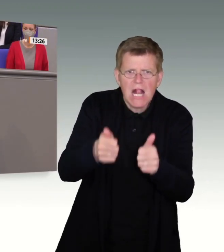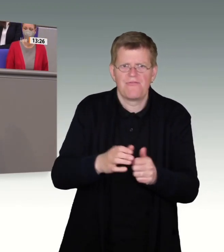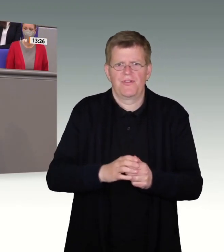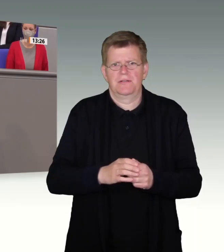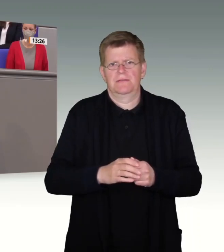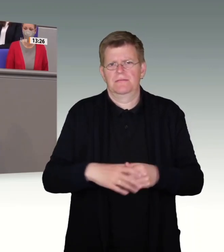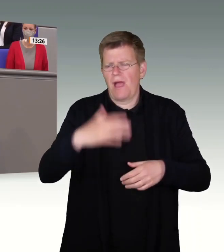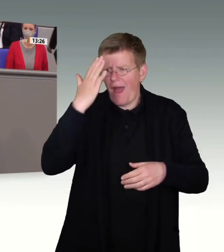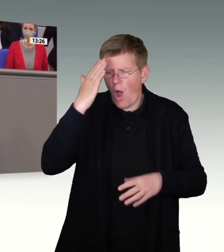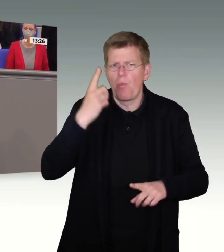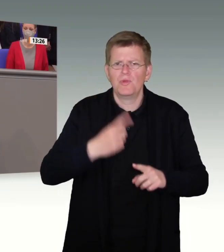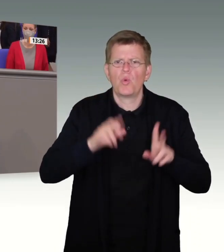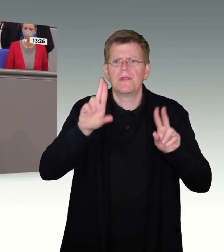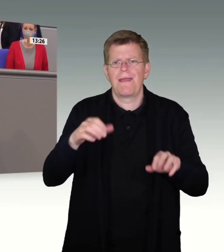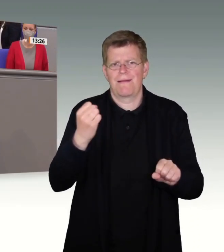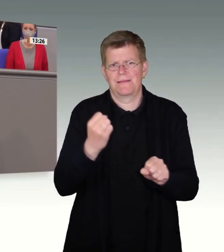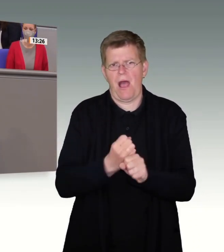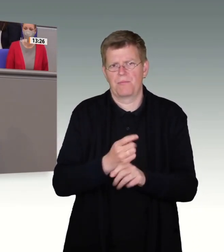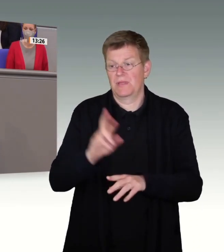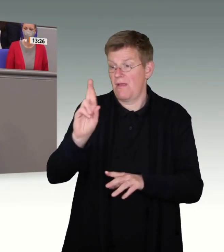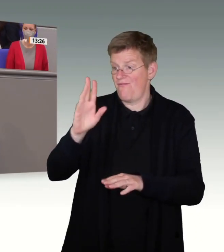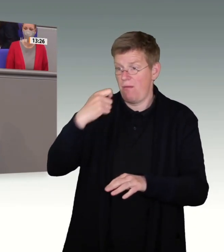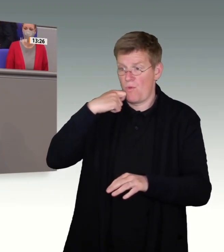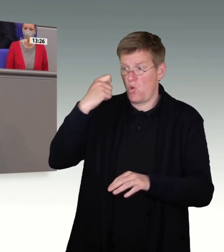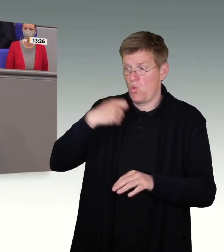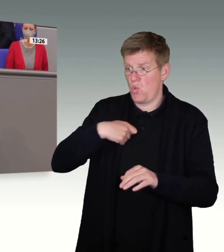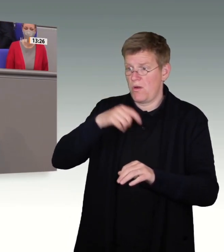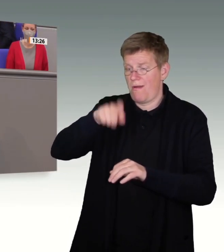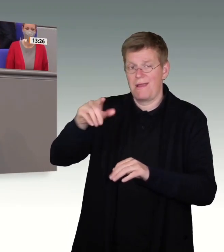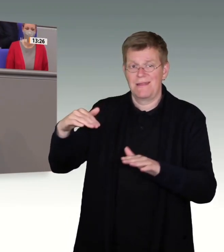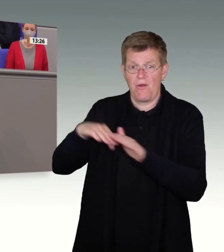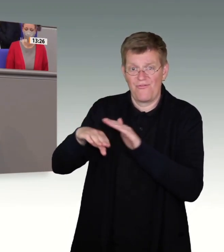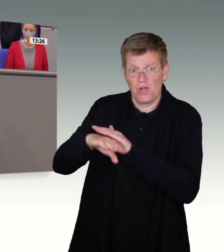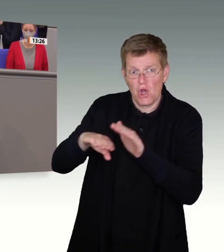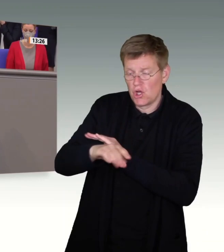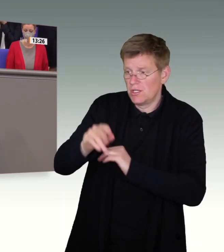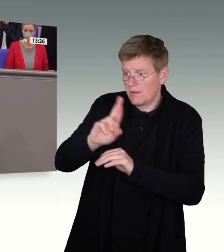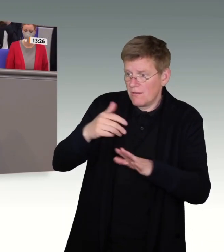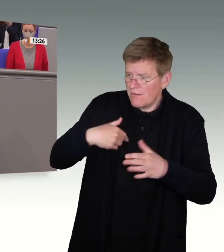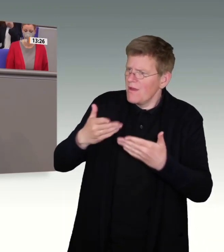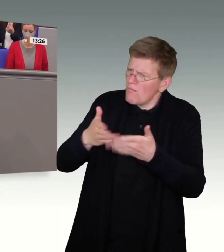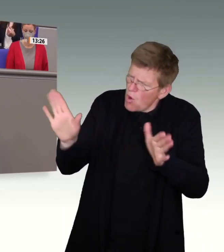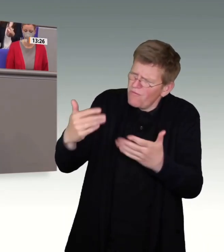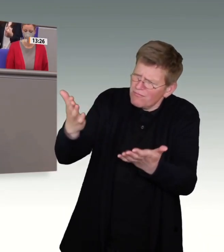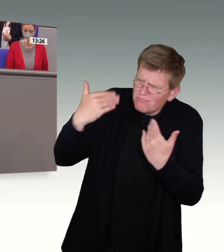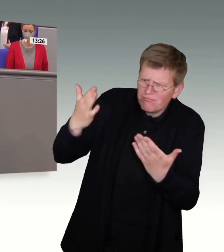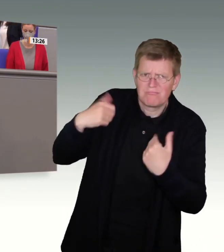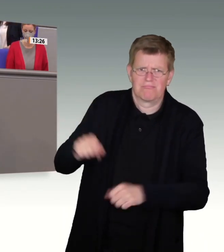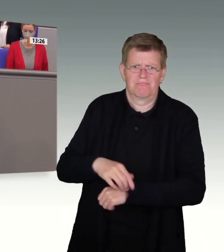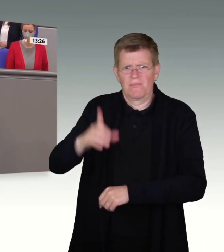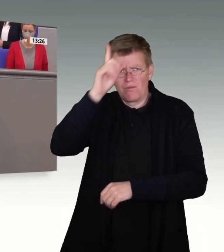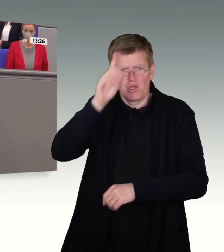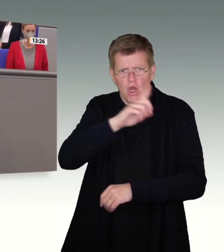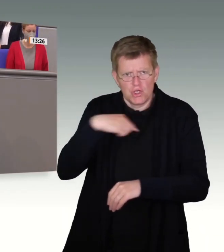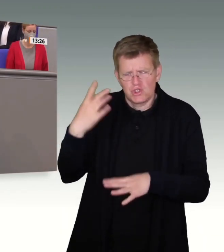Ukrainerinnen und Ukrainer mit offenen Armen auf. Sie helfen in größter Not. Wir Deutschen stehen zusammen. Wir